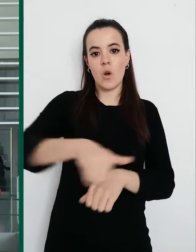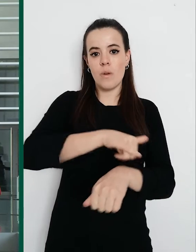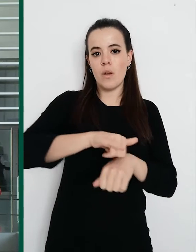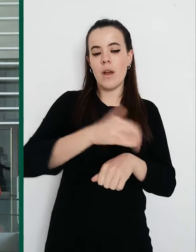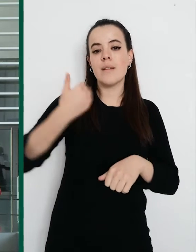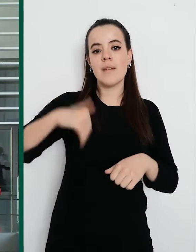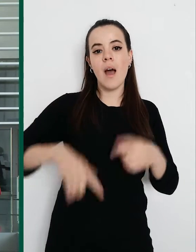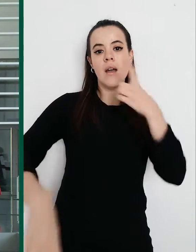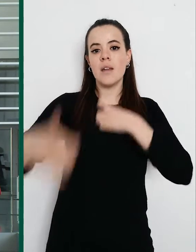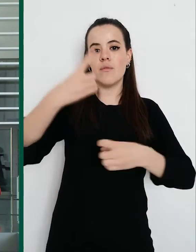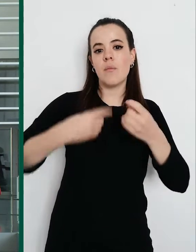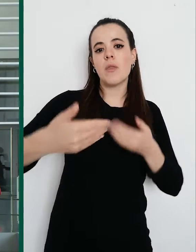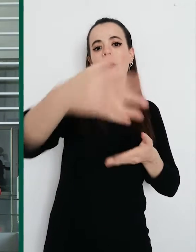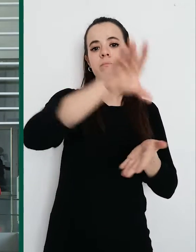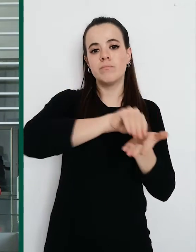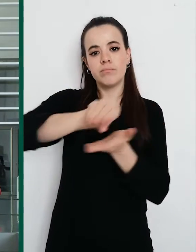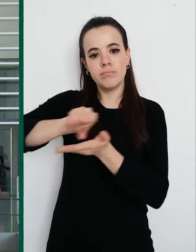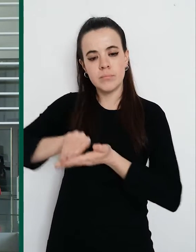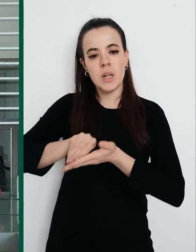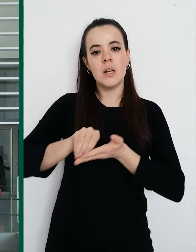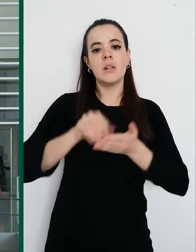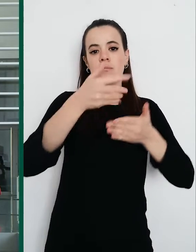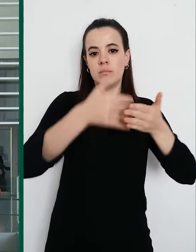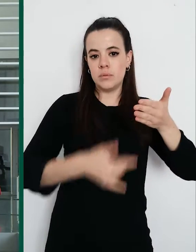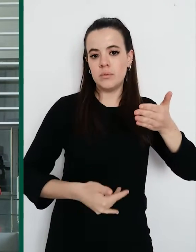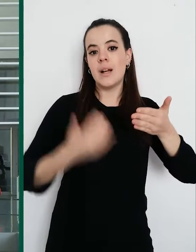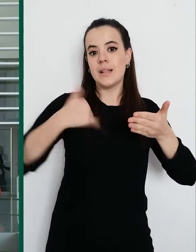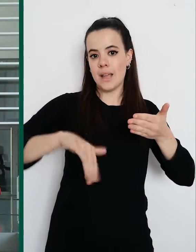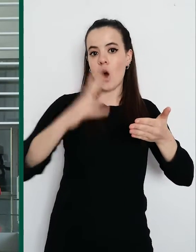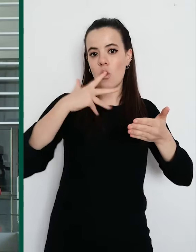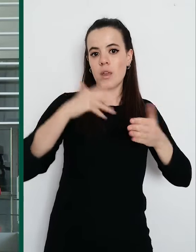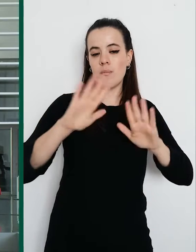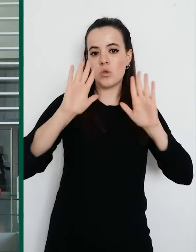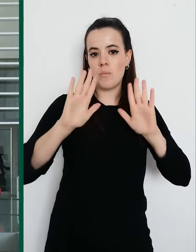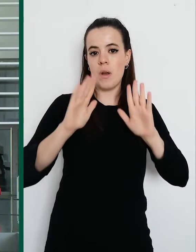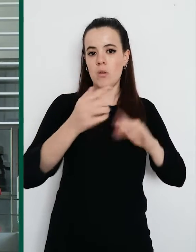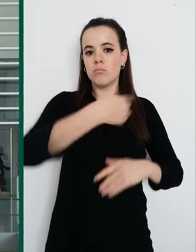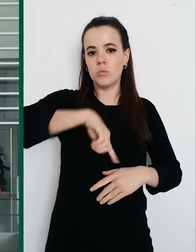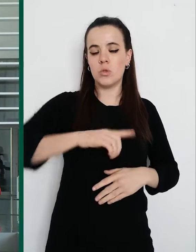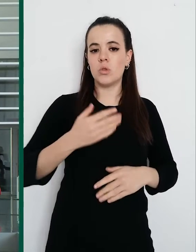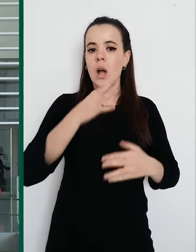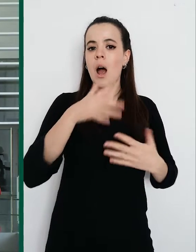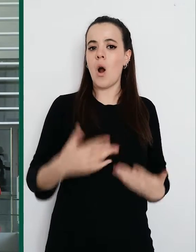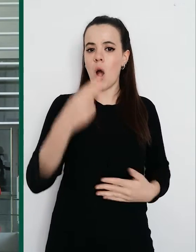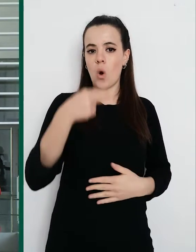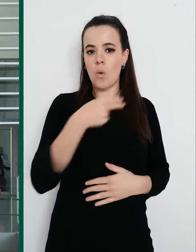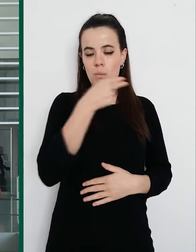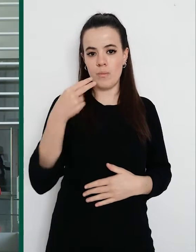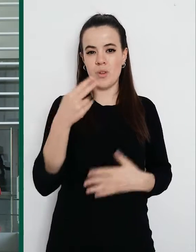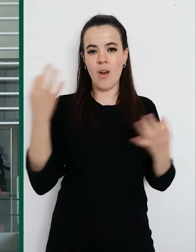como una obligación nuestra. Nosotros tenemos que encargarnos de hacer más ágiles los trámites y, por supuesto, más digitalizados para evitar la